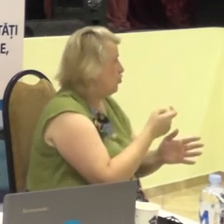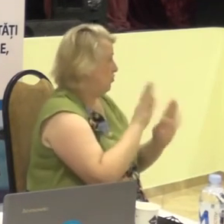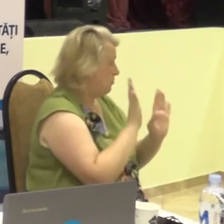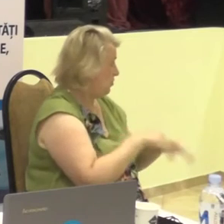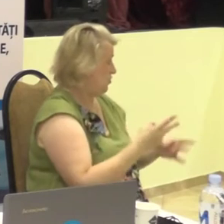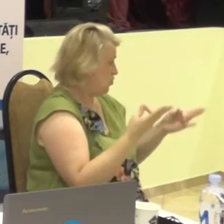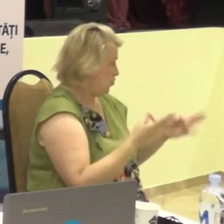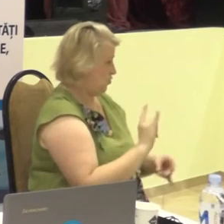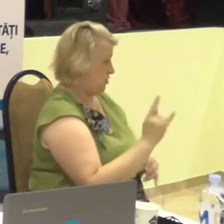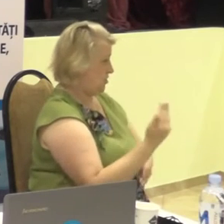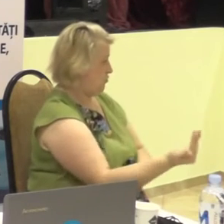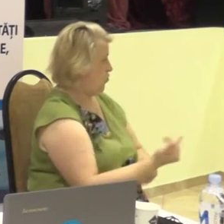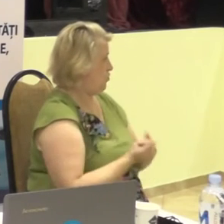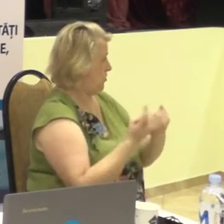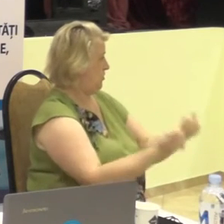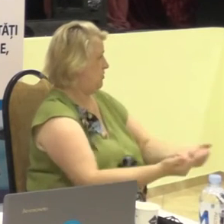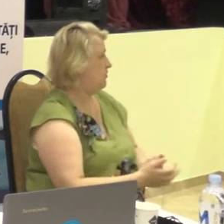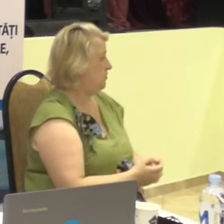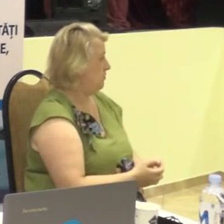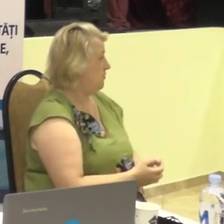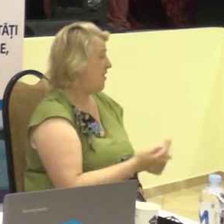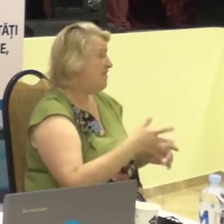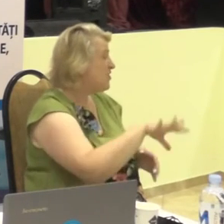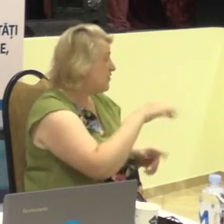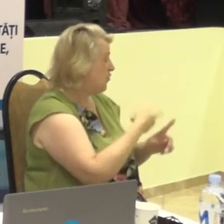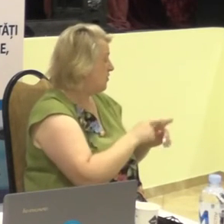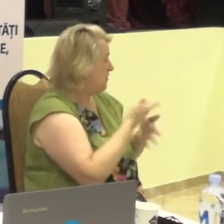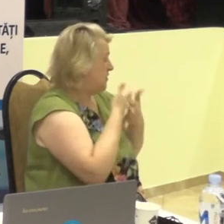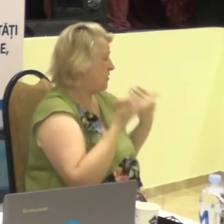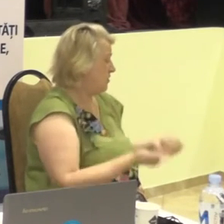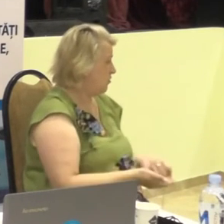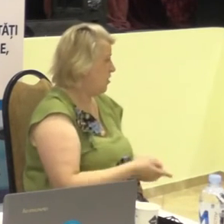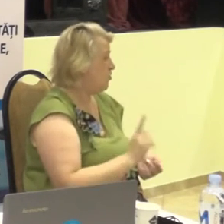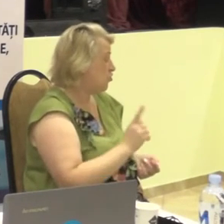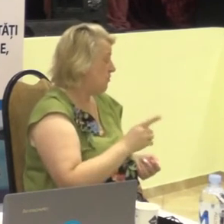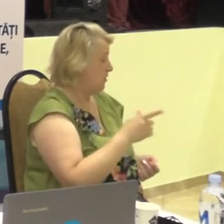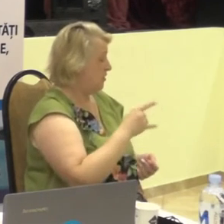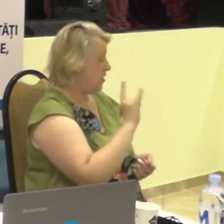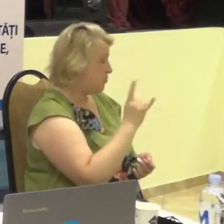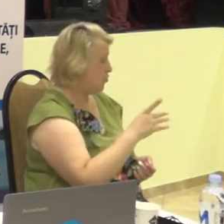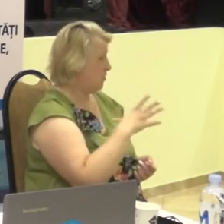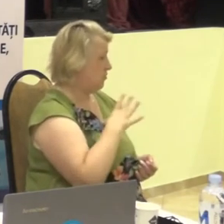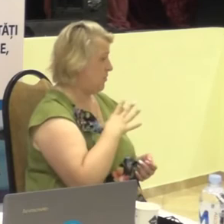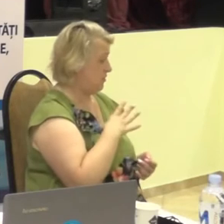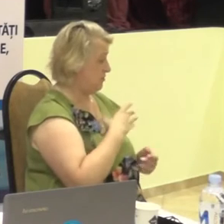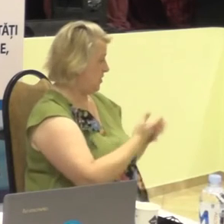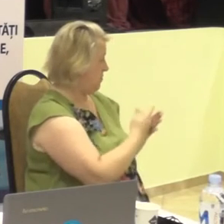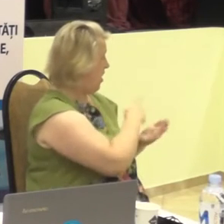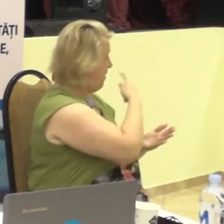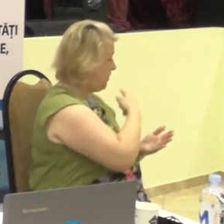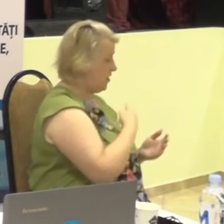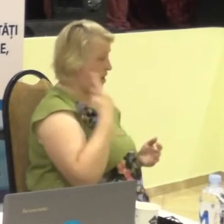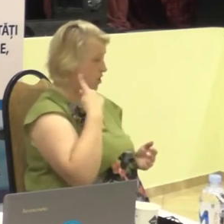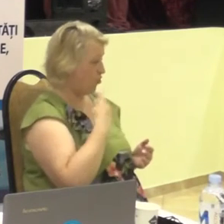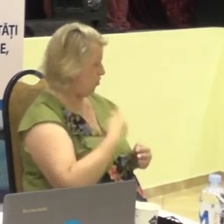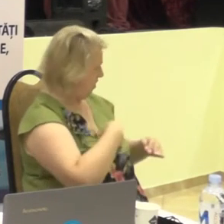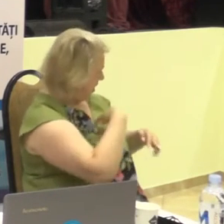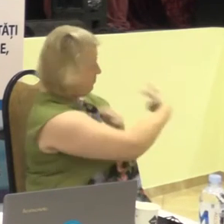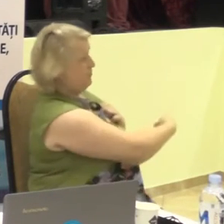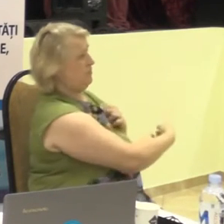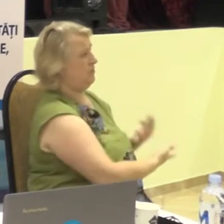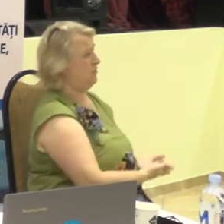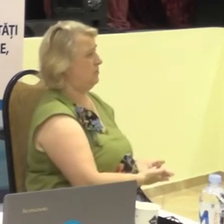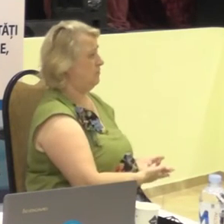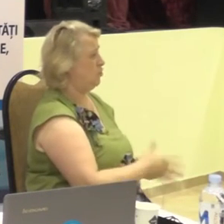aceste persoane pentru a primi informații la nivel cu ceilalți copii. Ce este